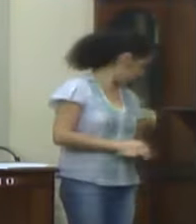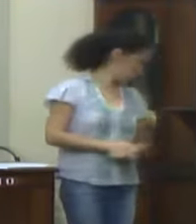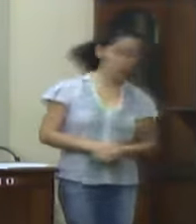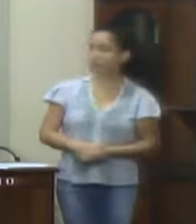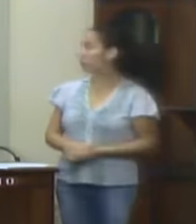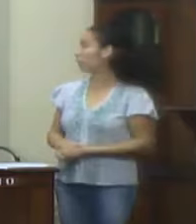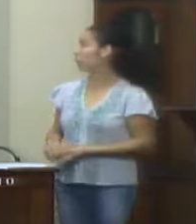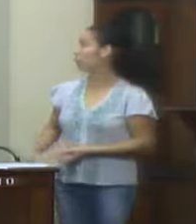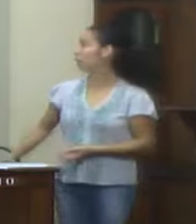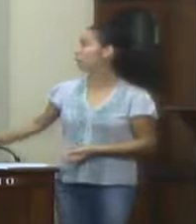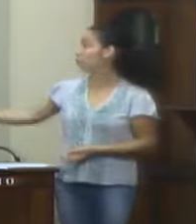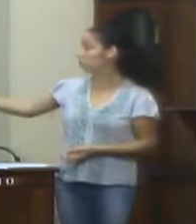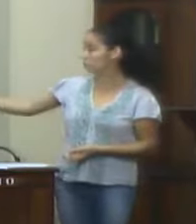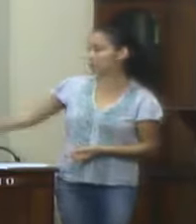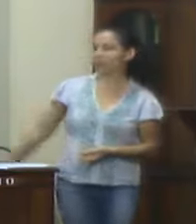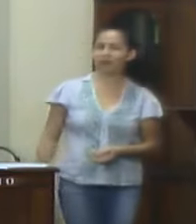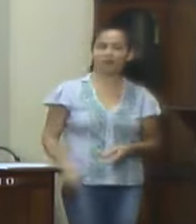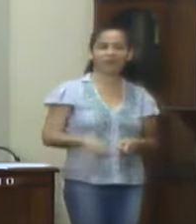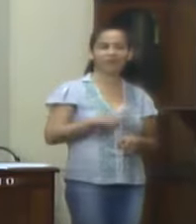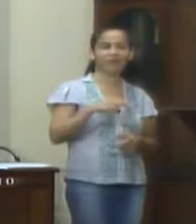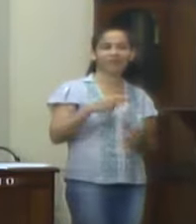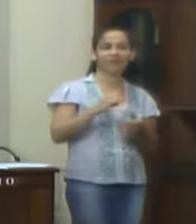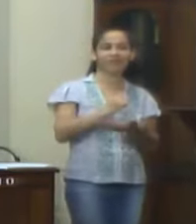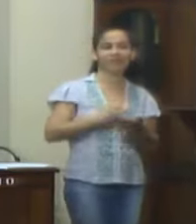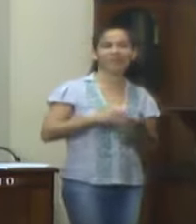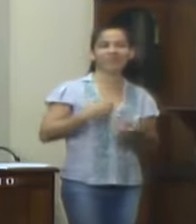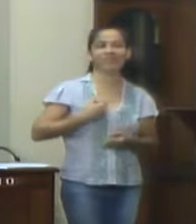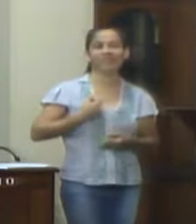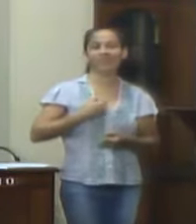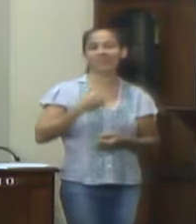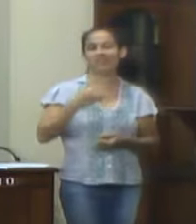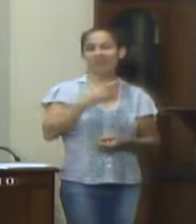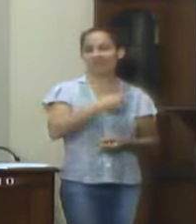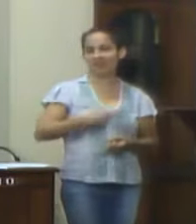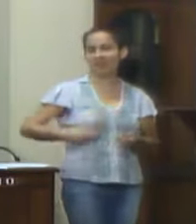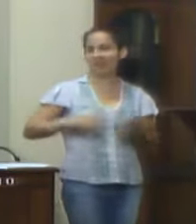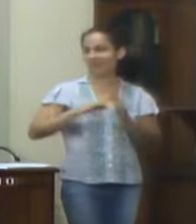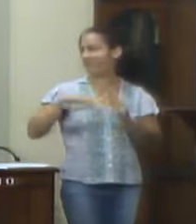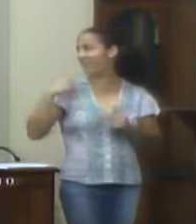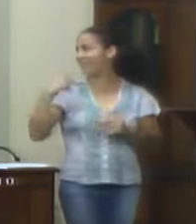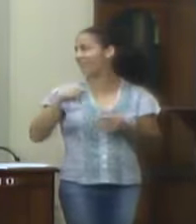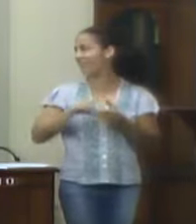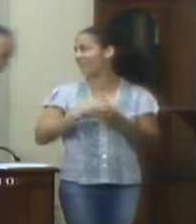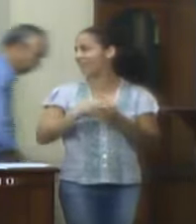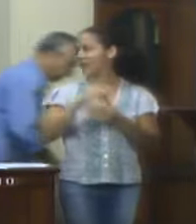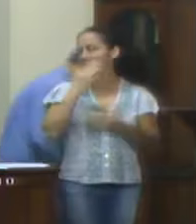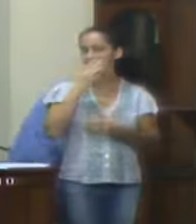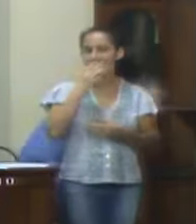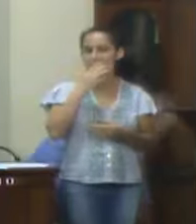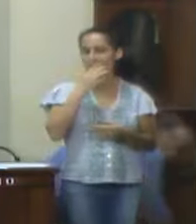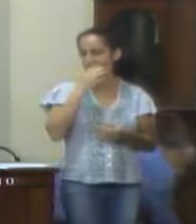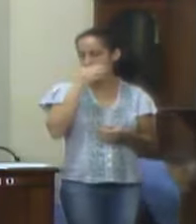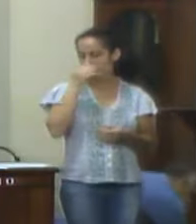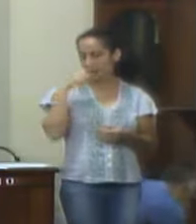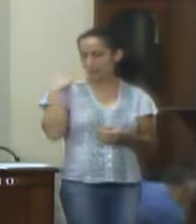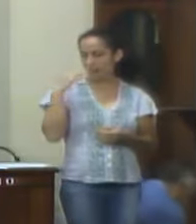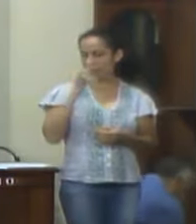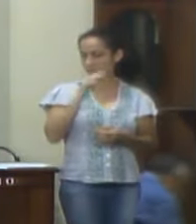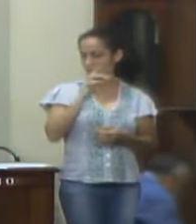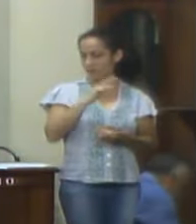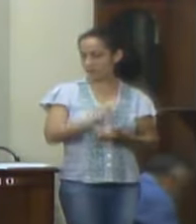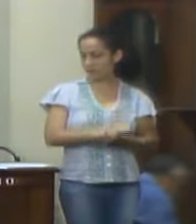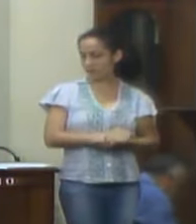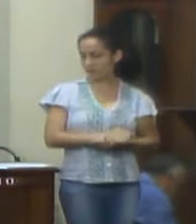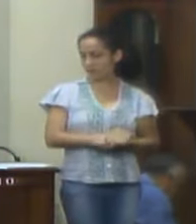Indicação número 518, 2018. Excelentíssimo senhor presidente da Câmara Municipal de Valença, vereador Saulo Corrêa. A vereadora Fabiane